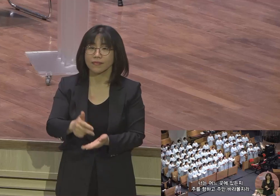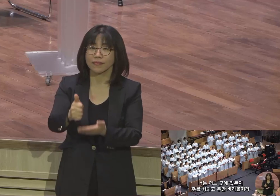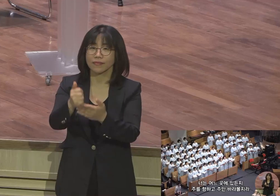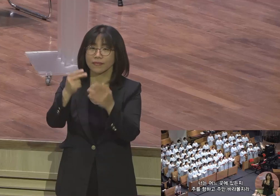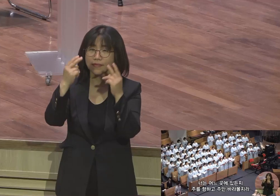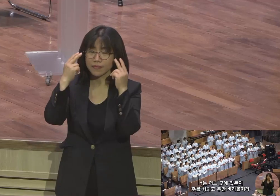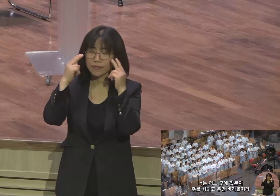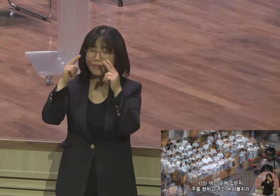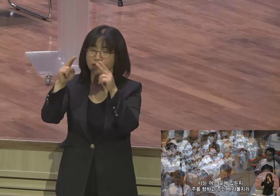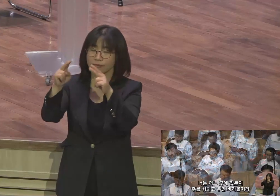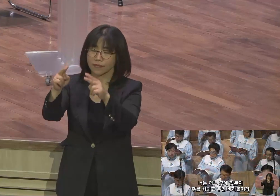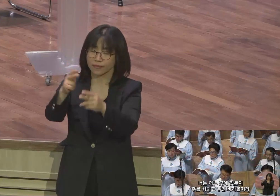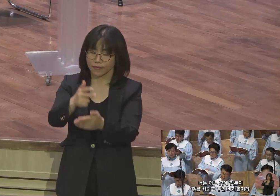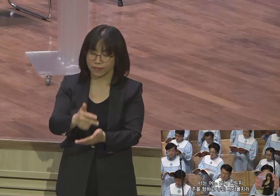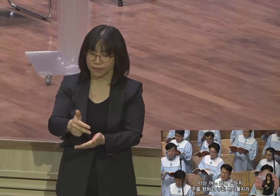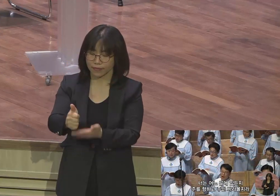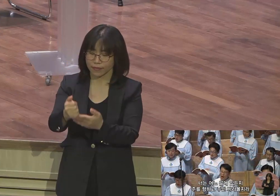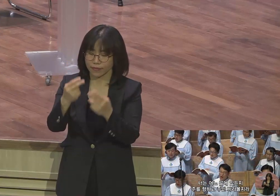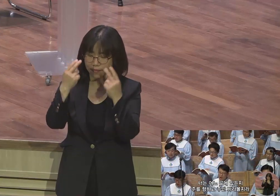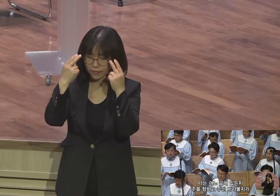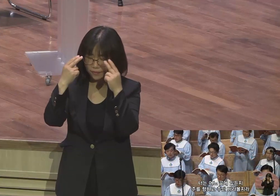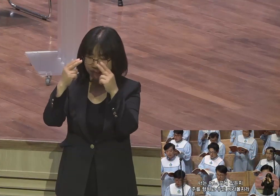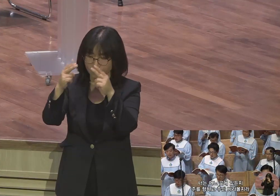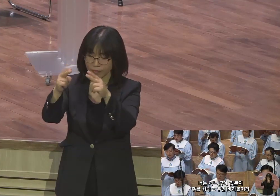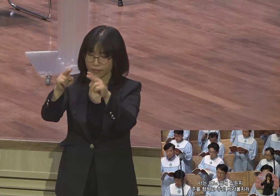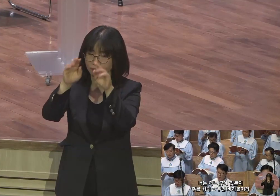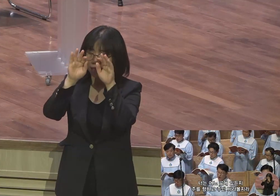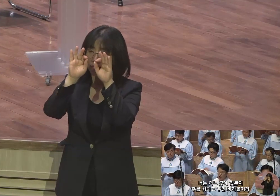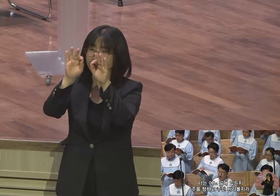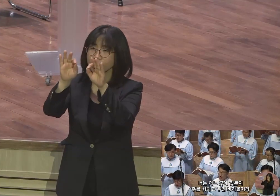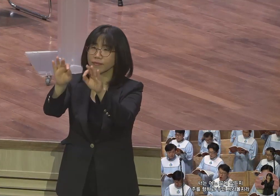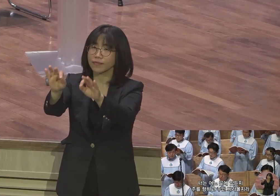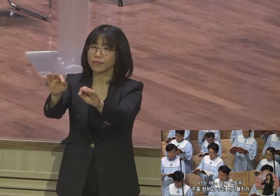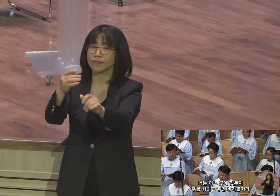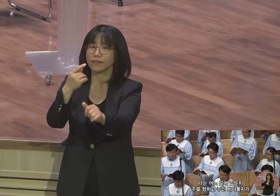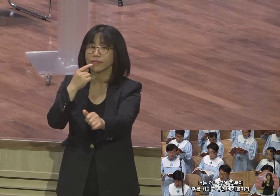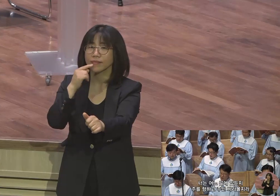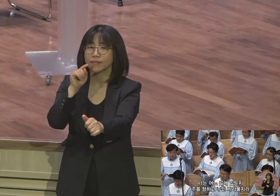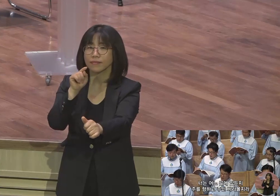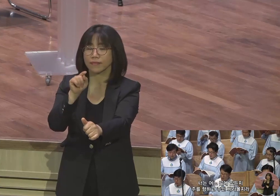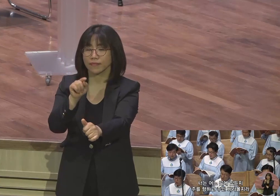향하고 주만 바라볼지라